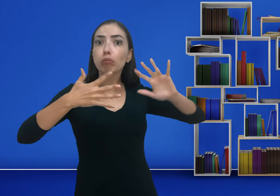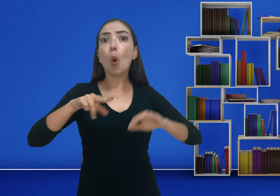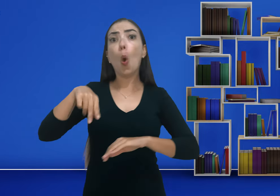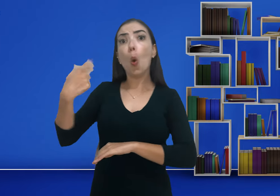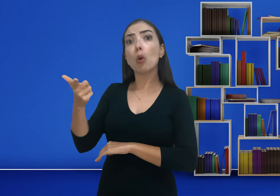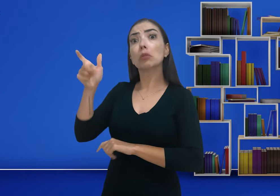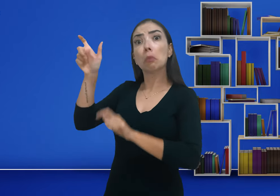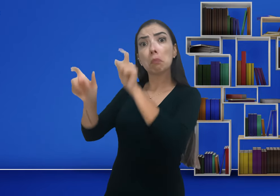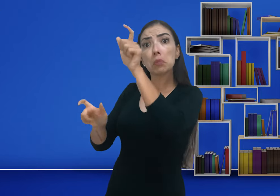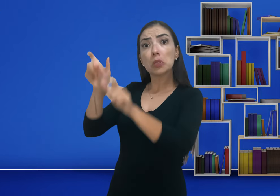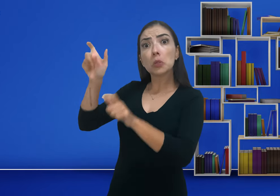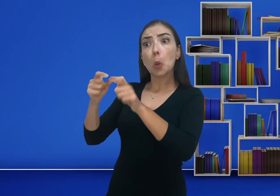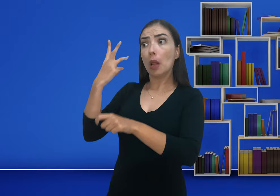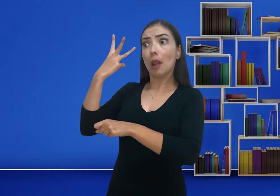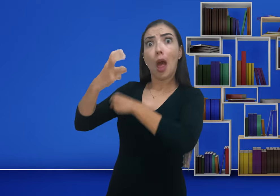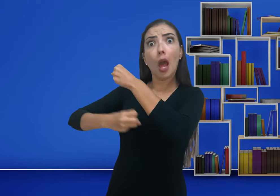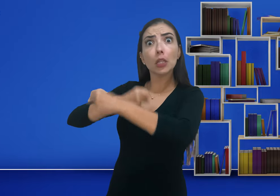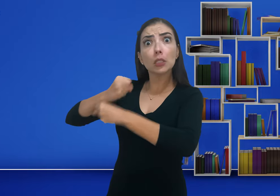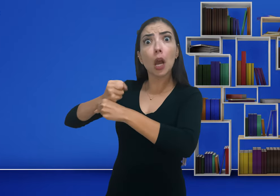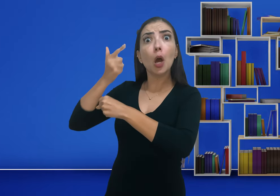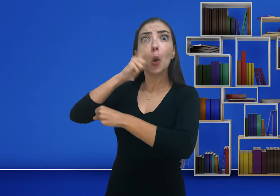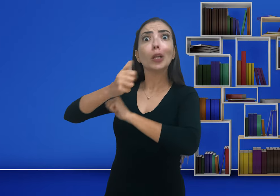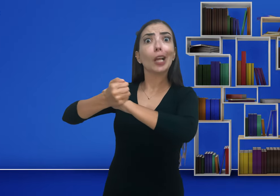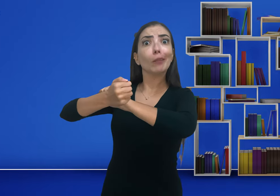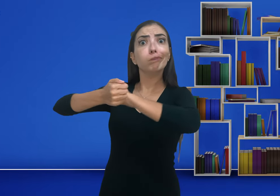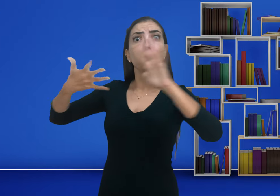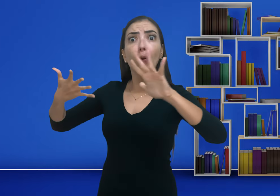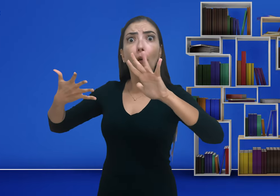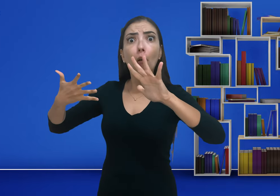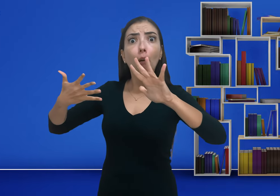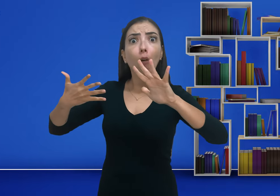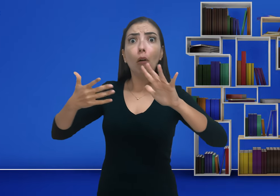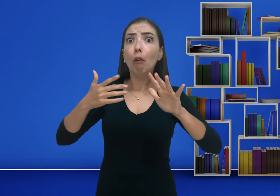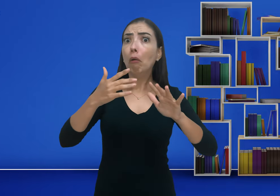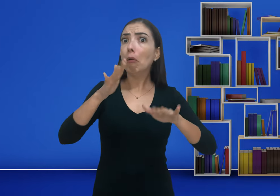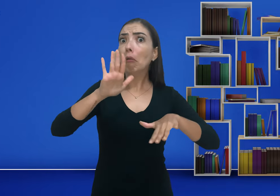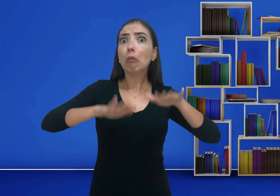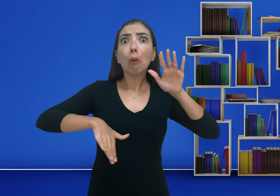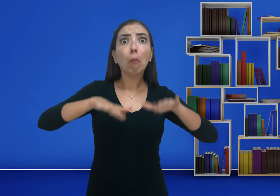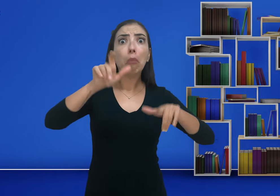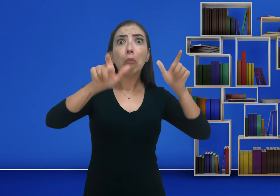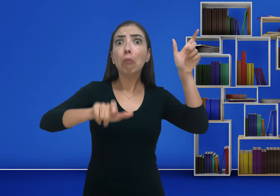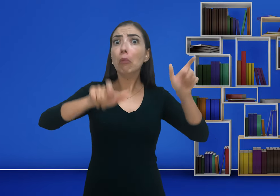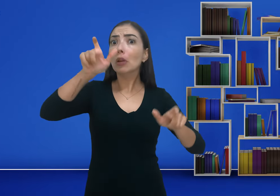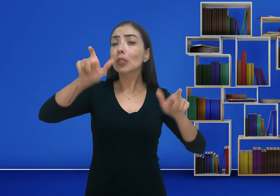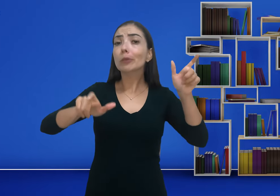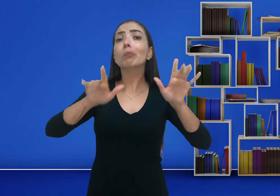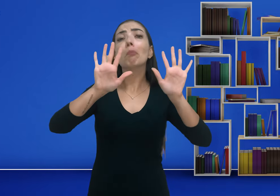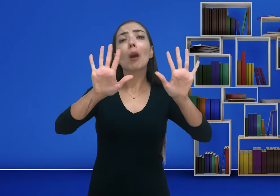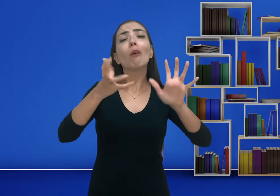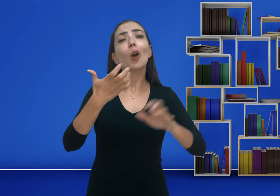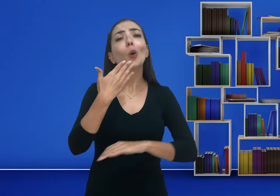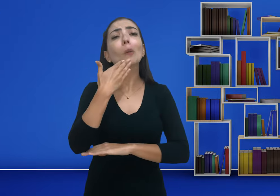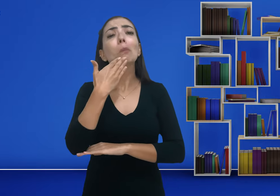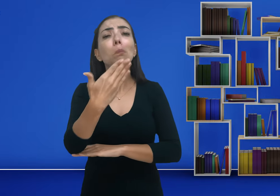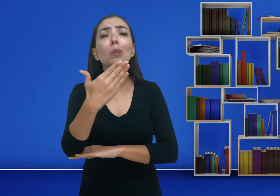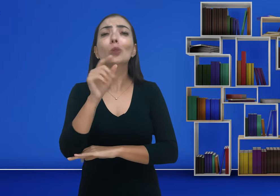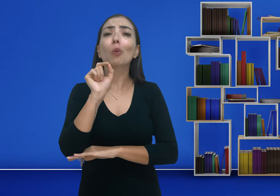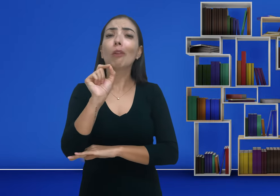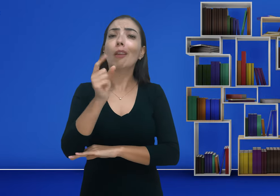acontecer de em dois anos a pessoa se tornar fluente. Ou em três anos. Vai depender, gente. Mas eu vou